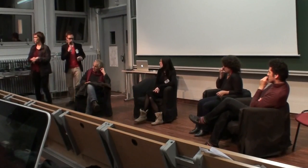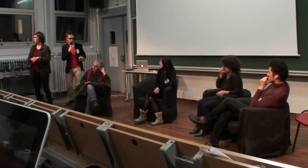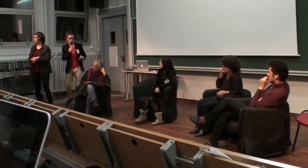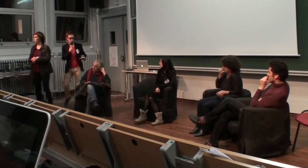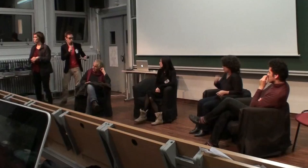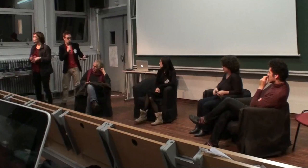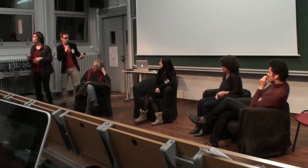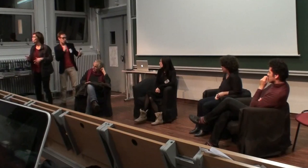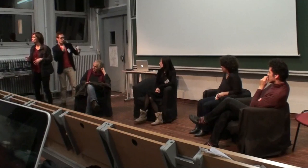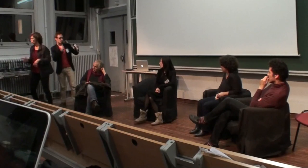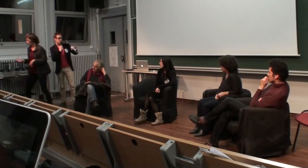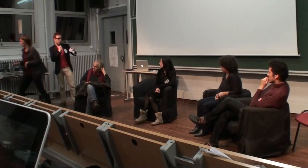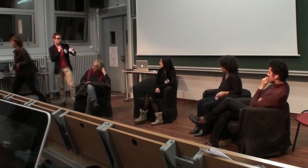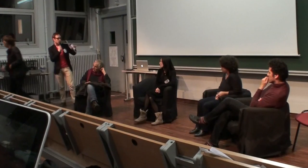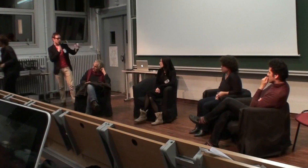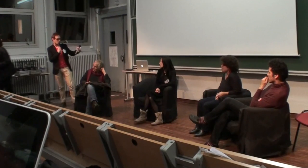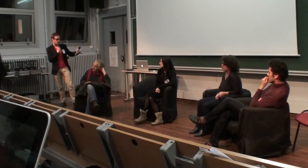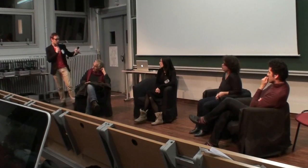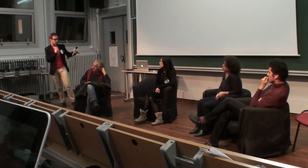Donc, le documentaire se passe en France et en Argentine,